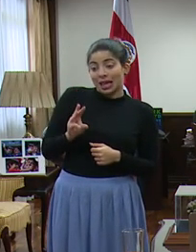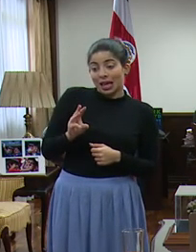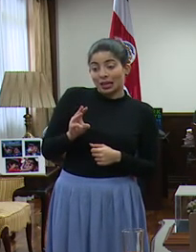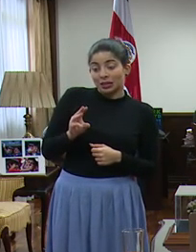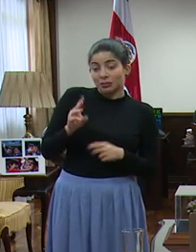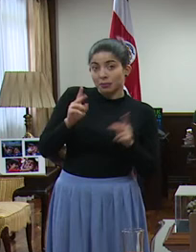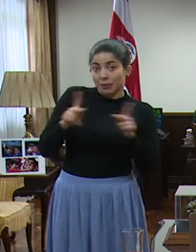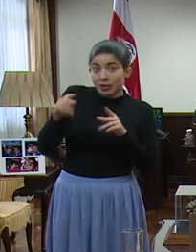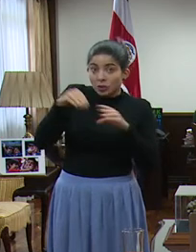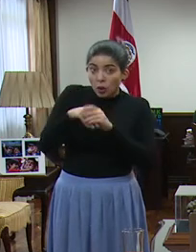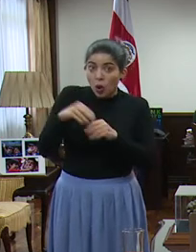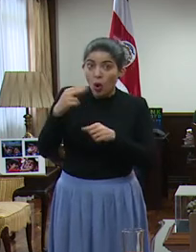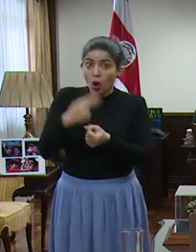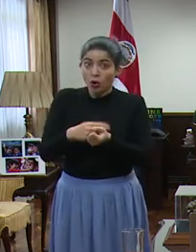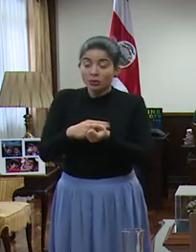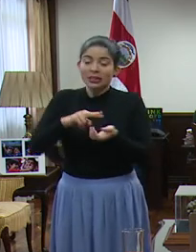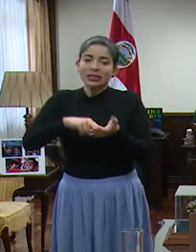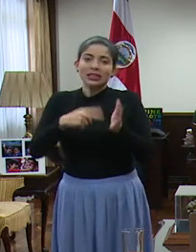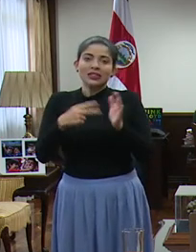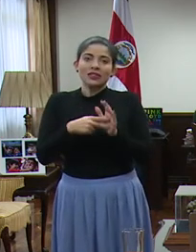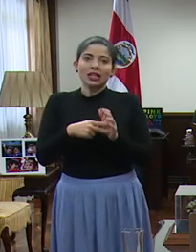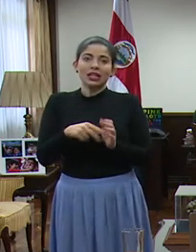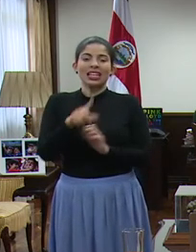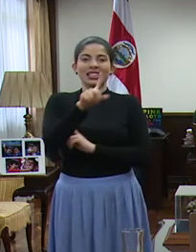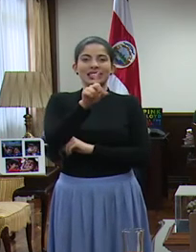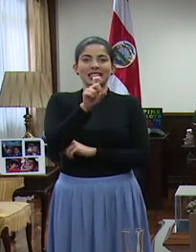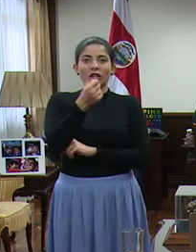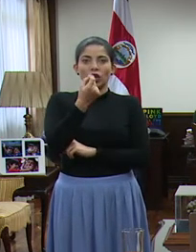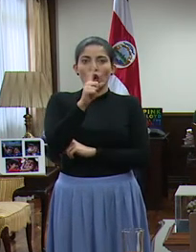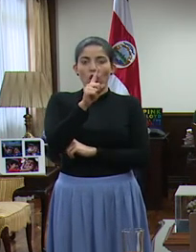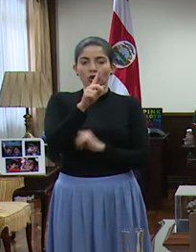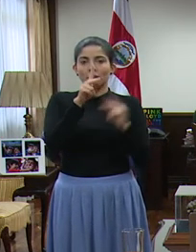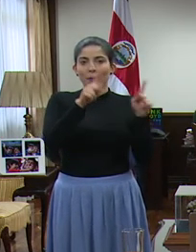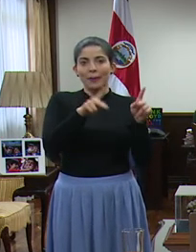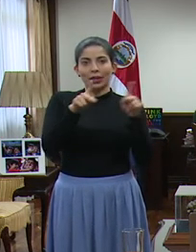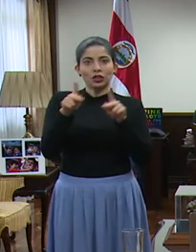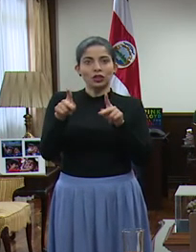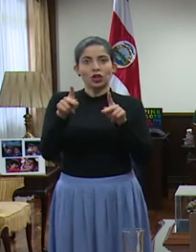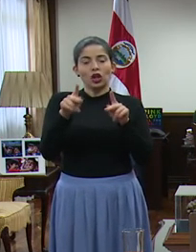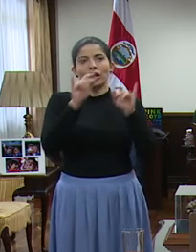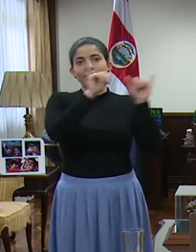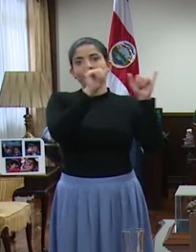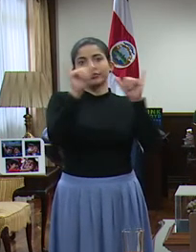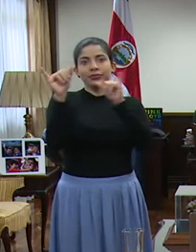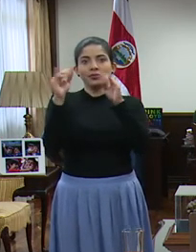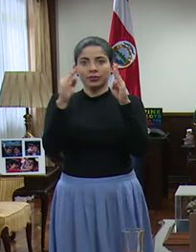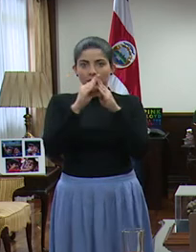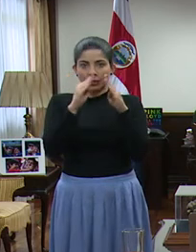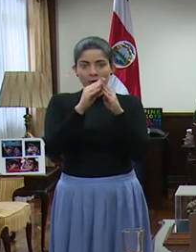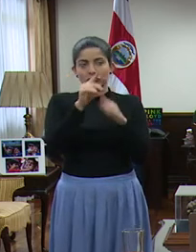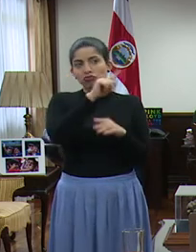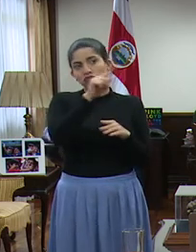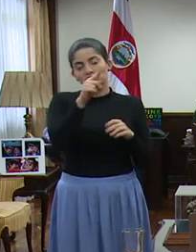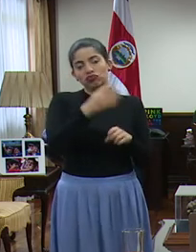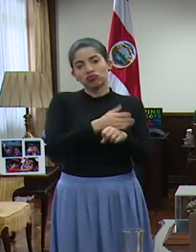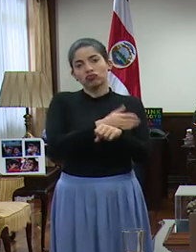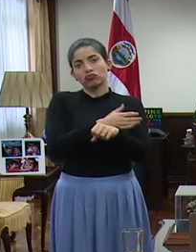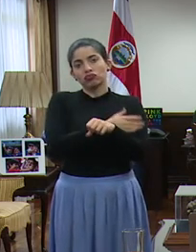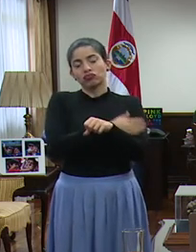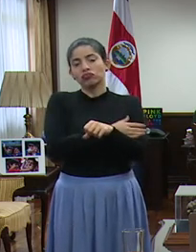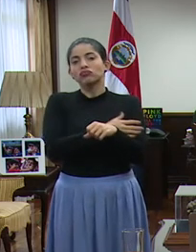hospitalizadas, estaríamos hablando de 111 personas que están en su hogar, recuperándose